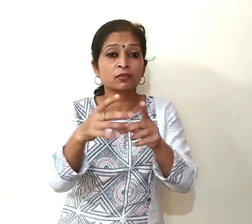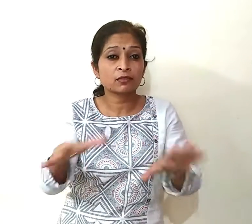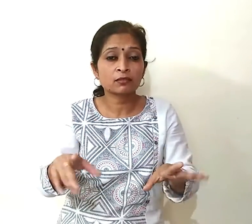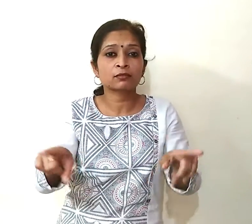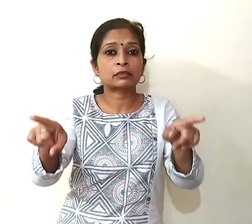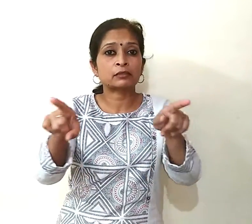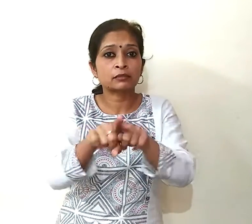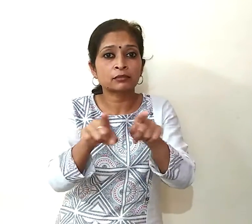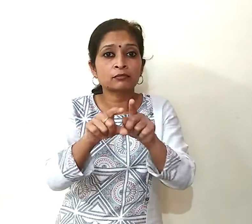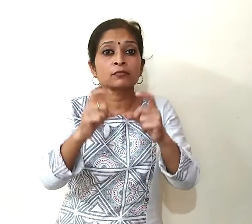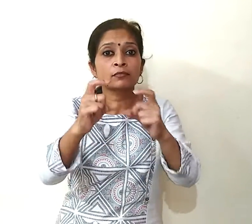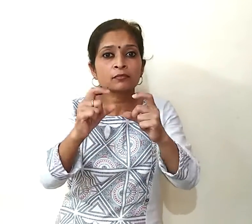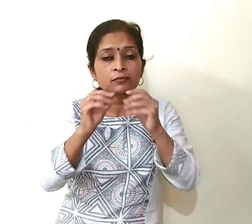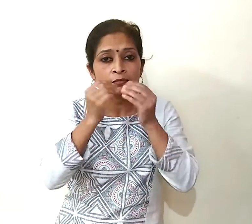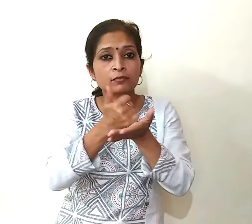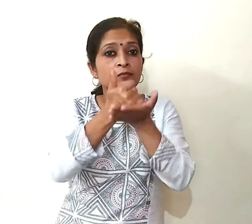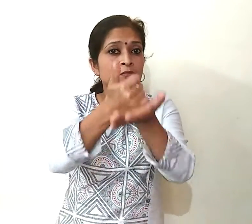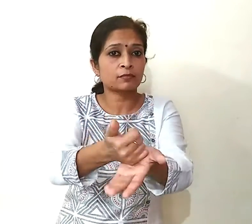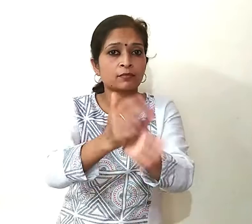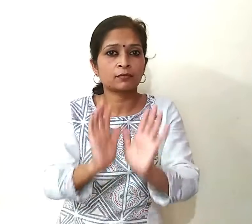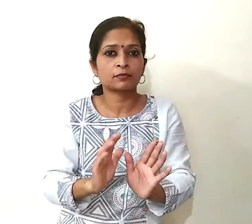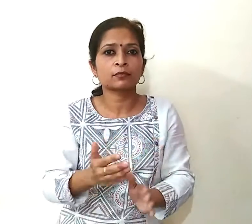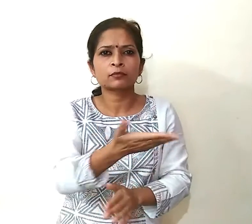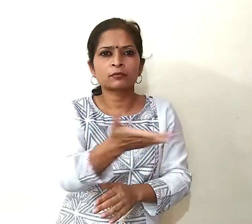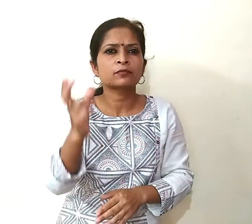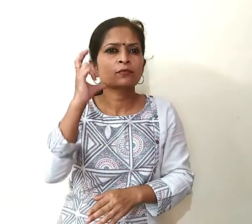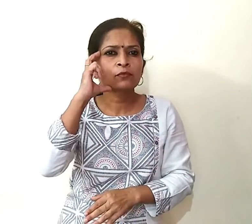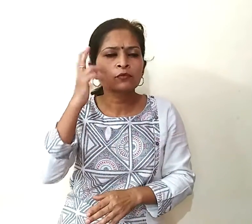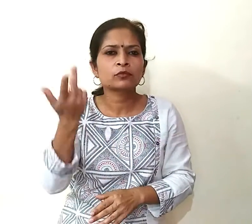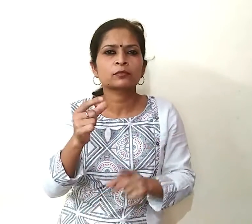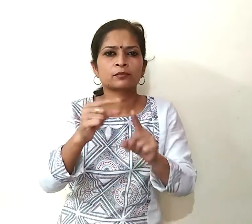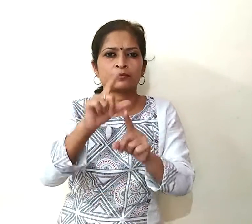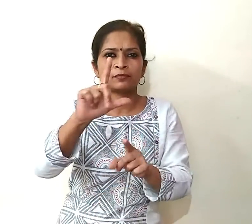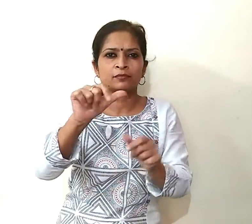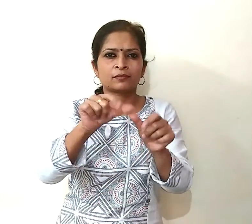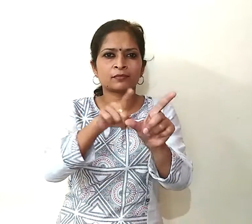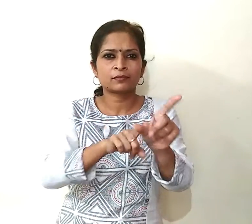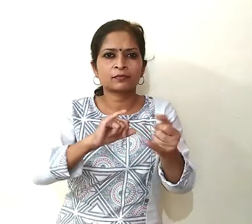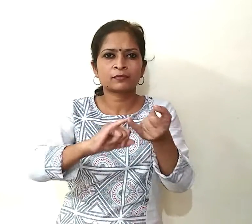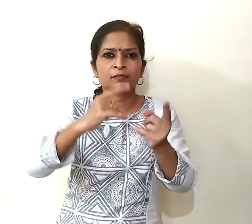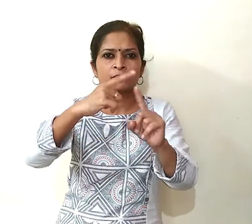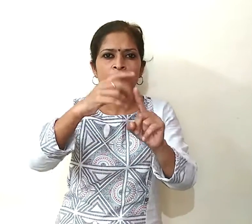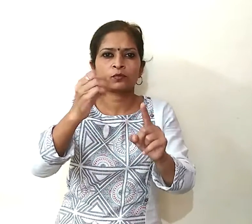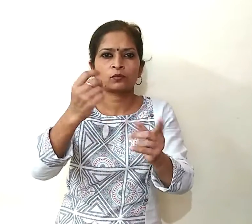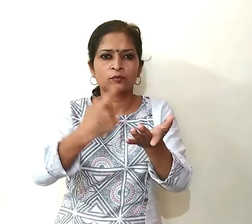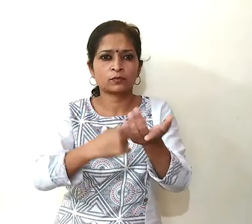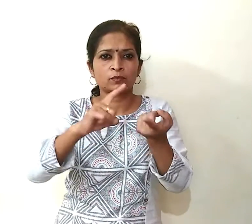आगाह करने में मदद करता है आप अपने स्मार्टफोन के प्ले स्टोर से इस आप को डाउनलोड कर सकते